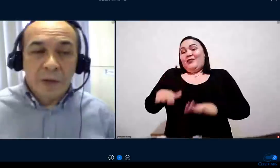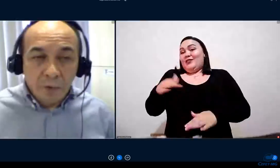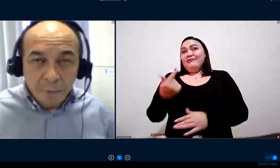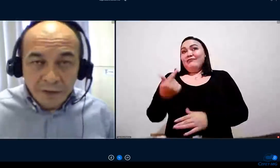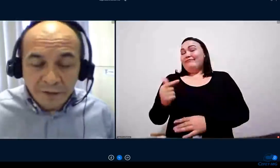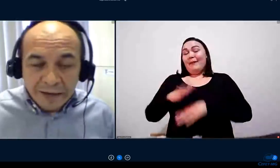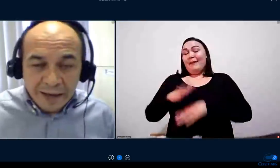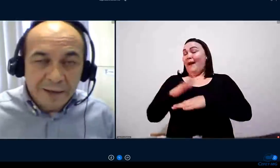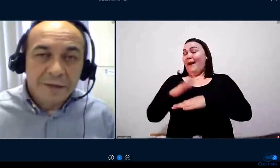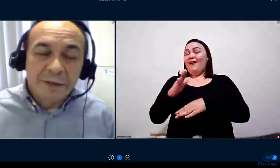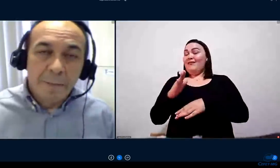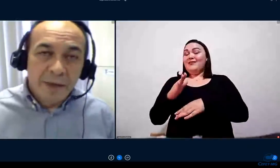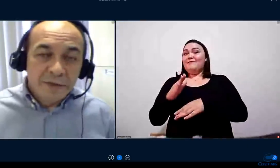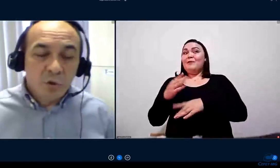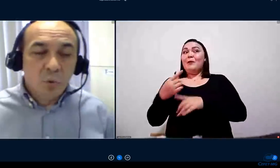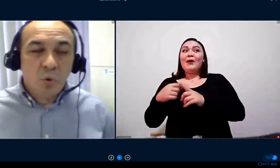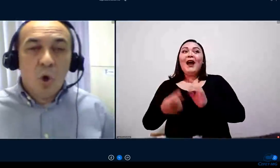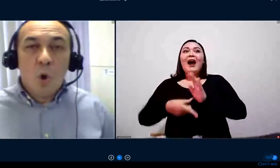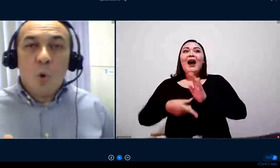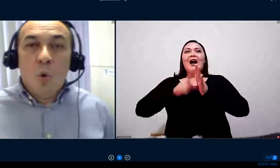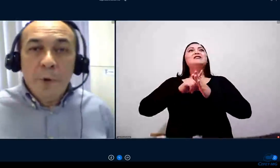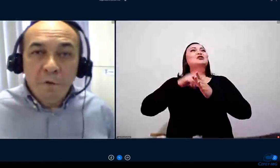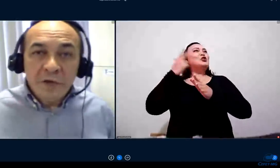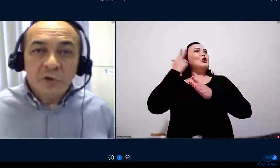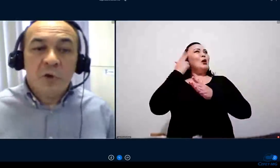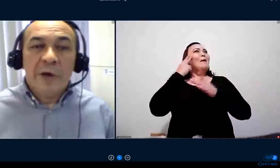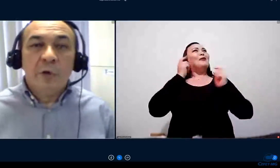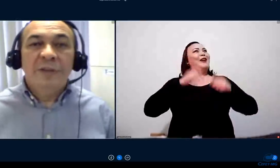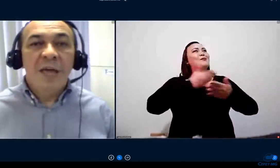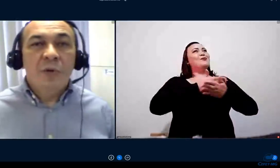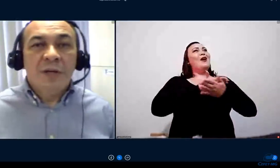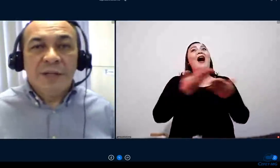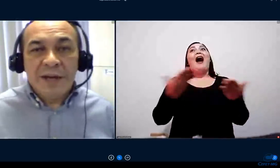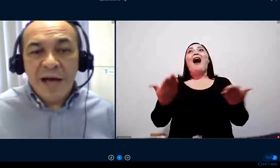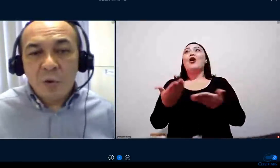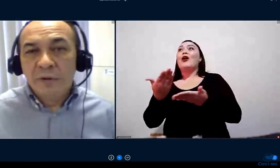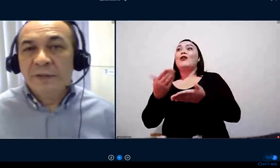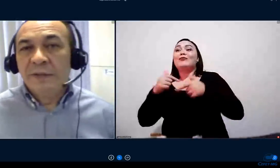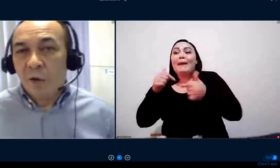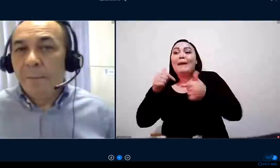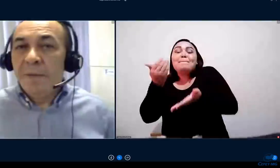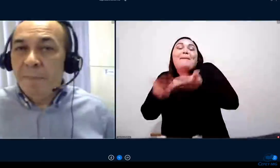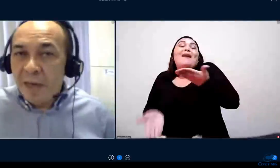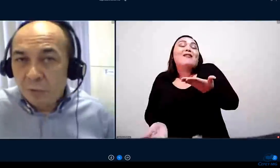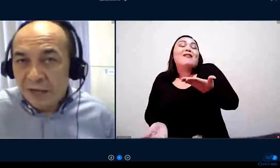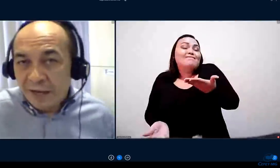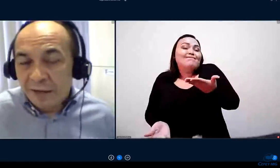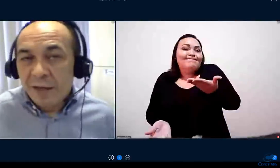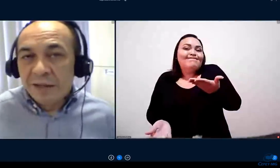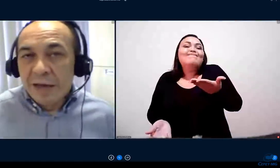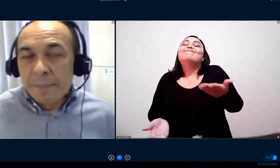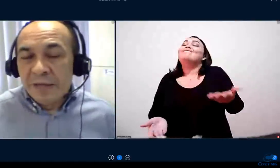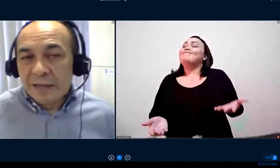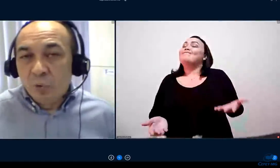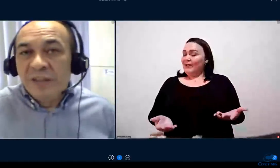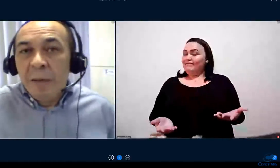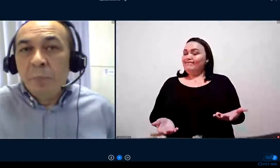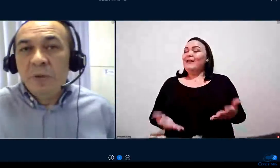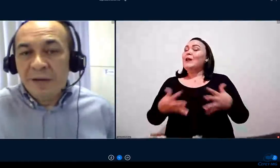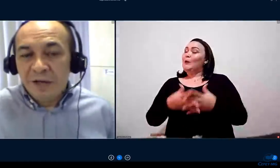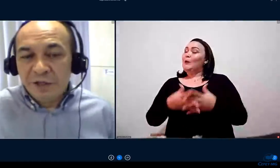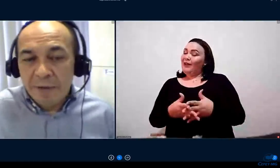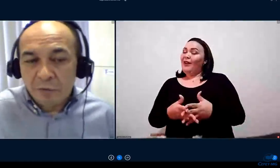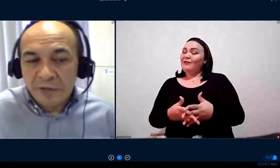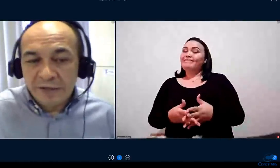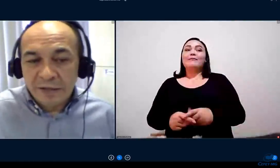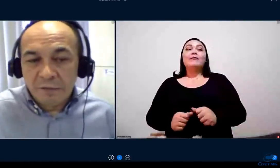então eu tenho que me dedicar também a esse estudo. O professor, eu tenho que gerar a condição, primeiro, do tempo